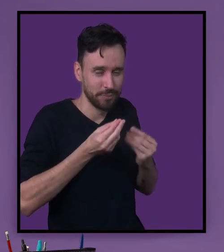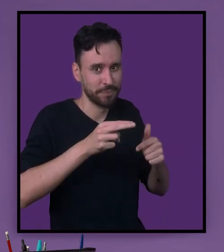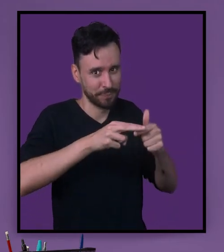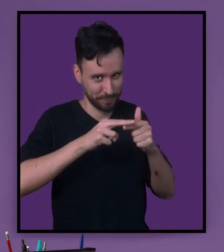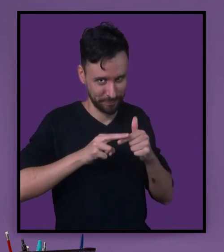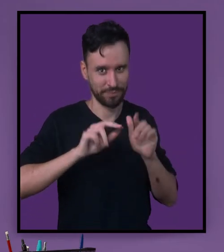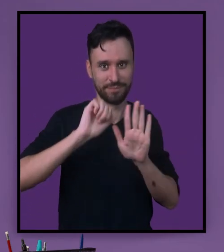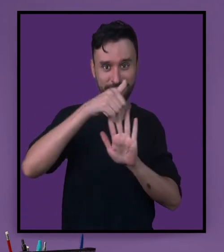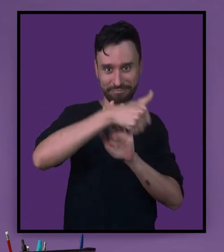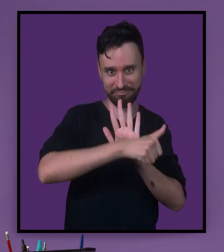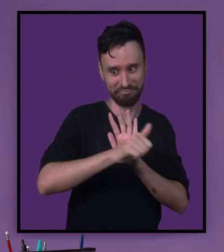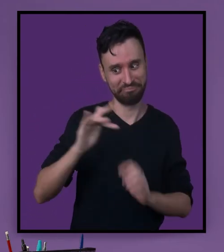com o mesmo movimento,